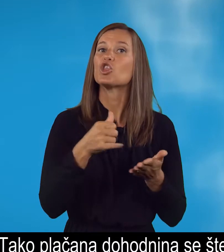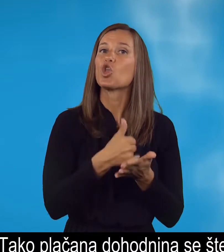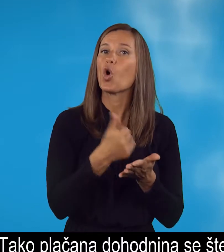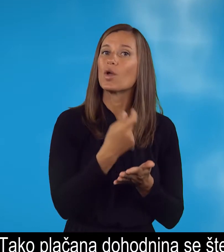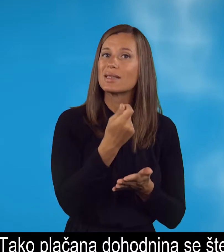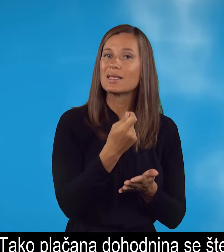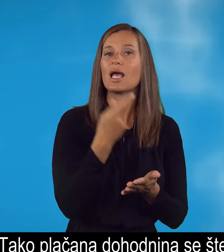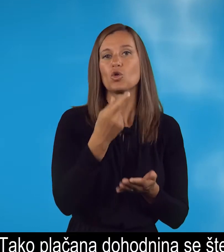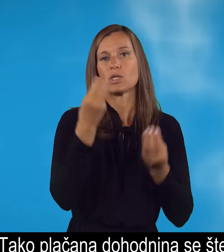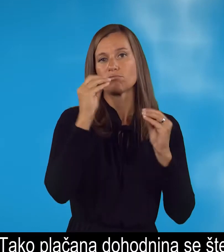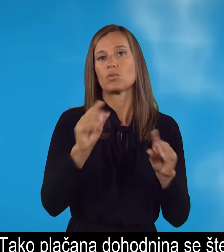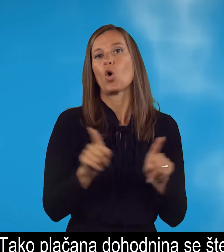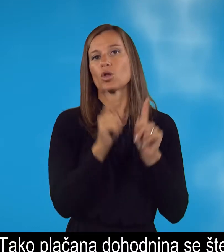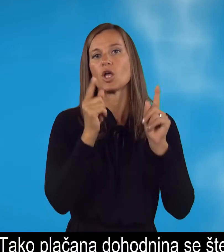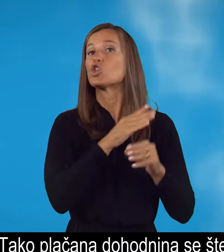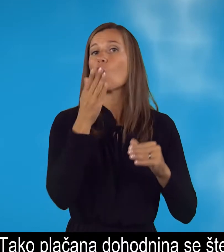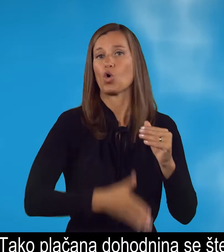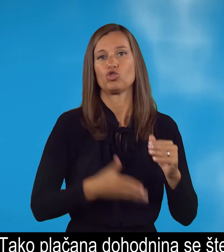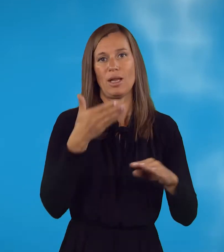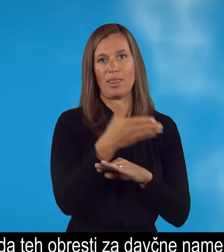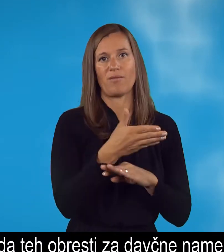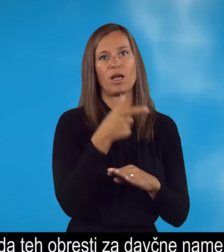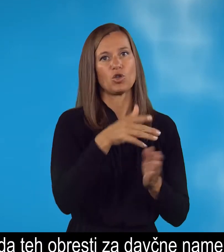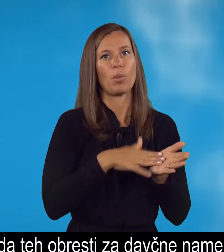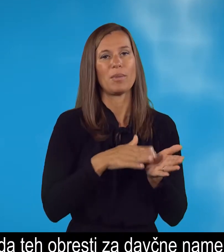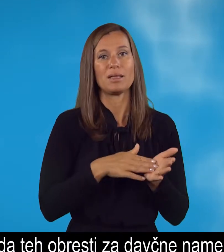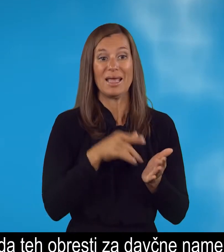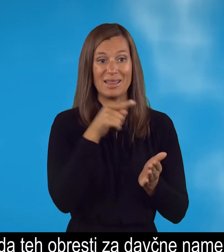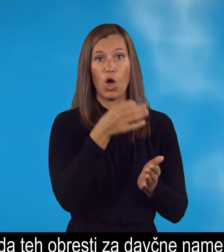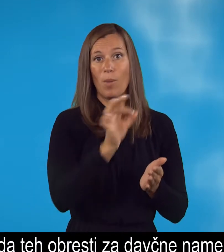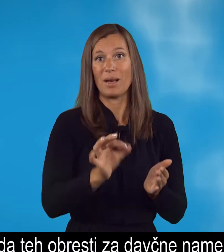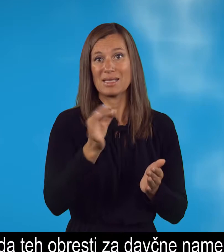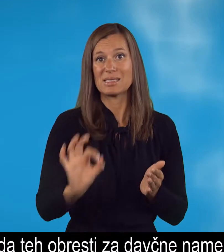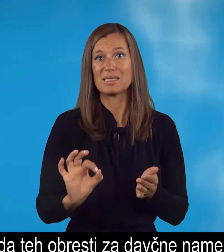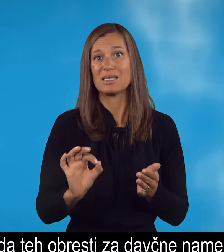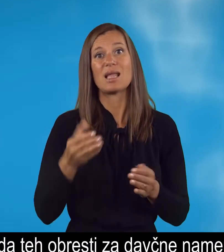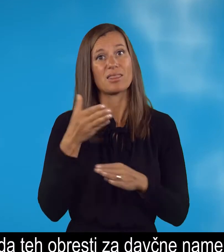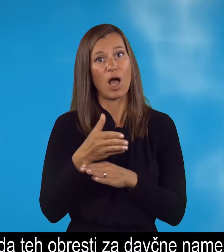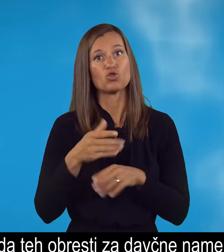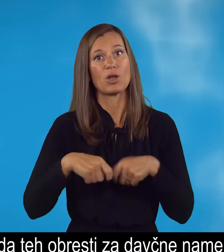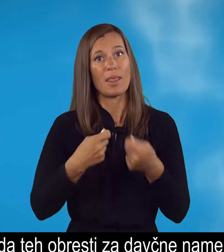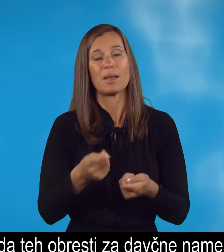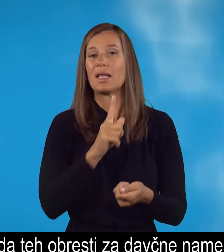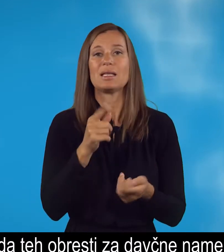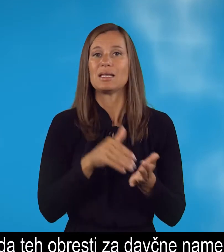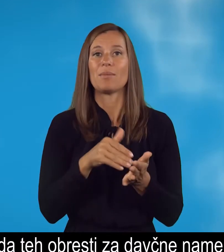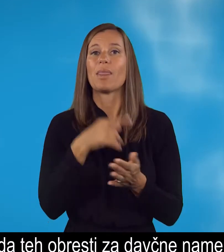se šteje kot dokončni davek, kar pomeni, da teh obresti za davčne namene ni treba napovedati v napovedi